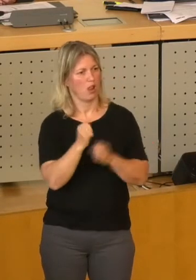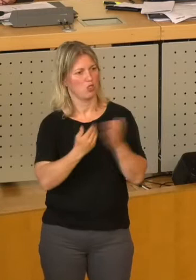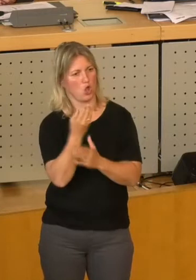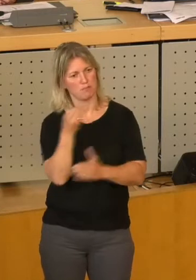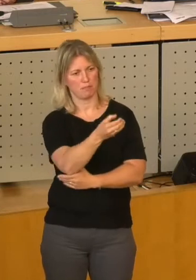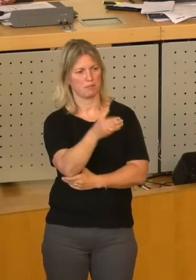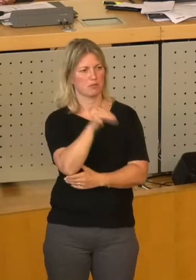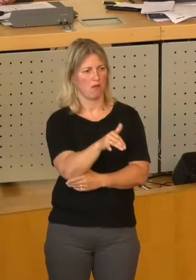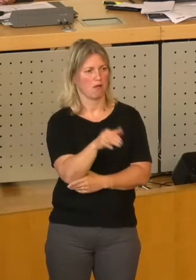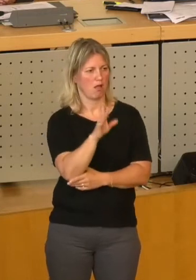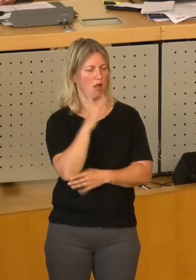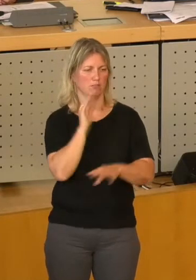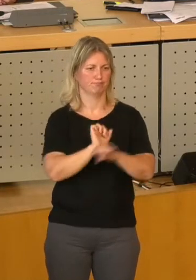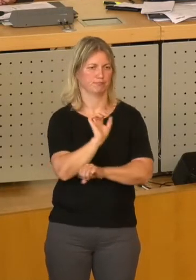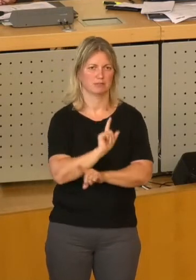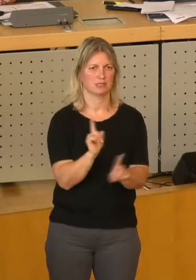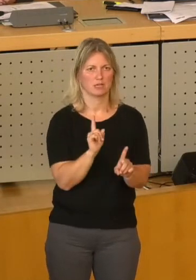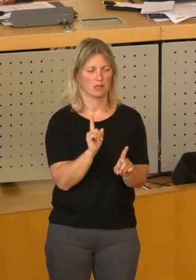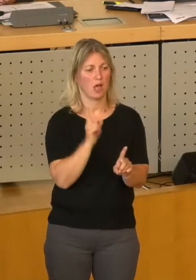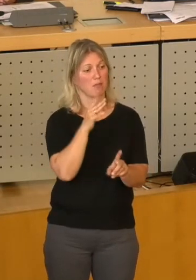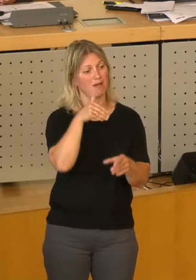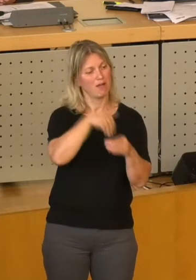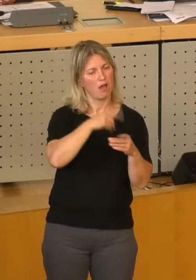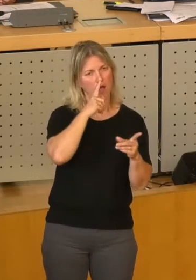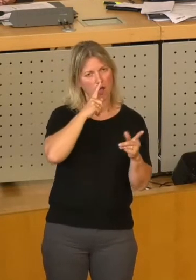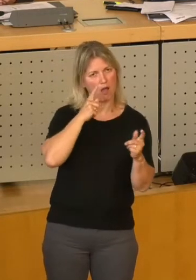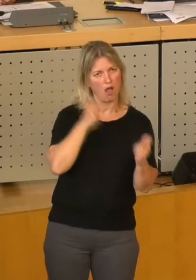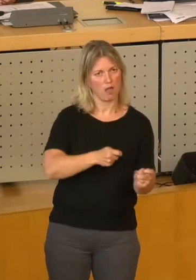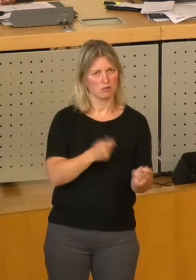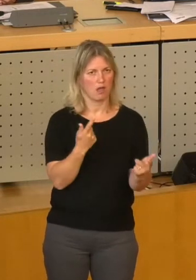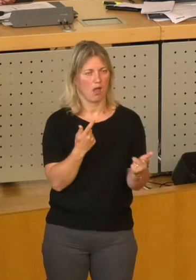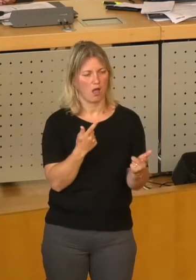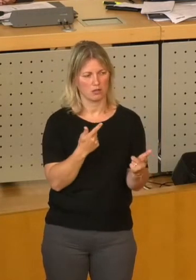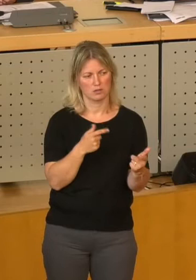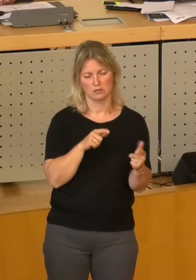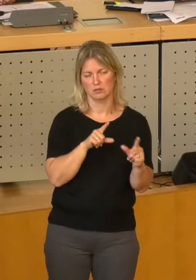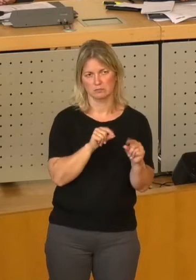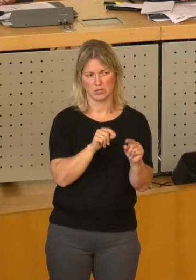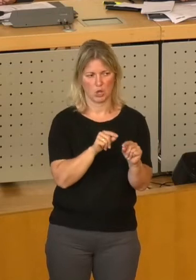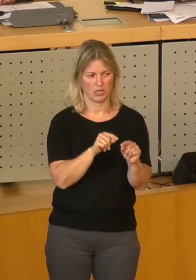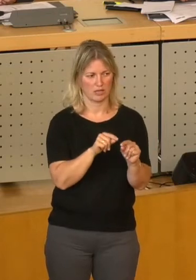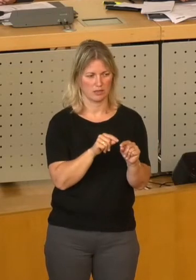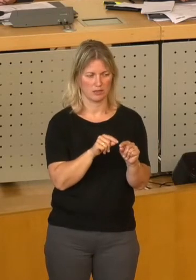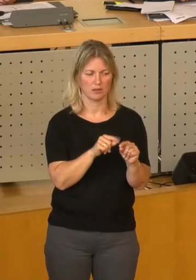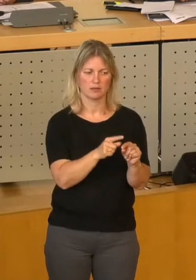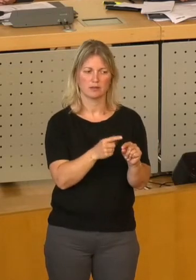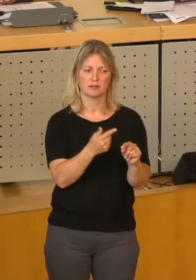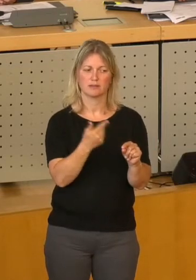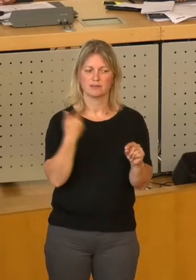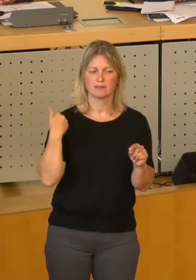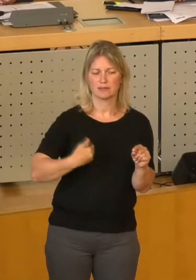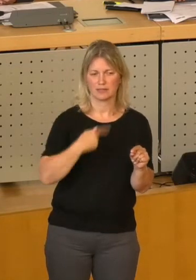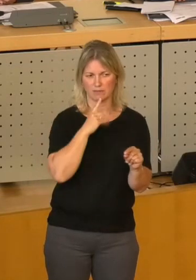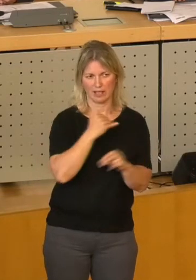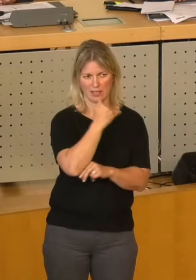keinen Widerspruch. Aber dieser Antrag atmet natürlich den üblichen, nur seit einigen Jahren, dieses übliche Misstrauen gegenüber